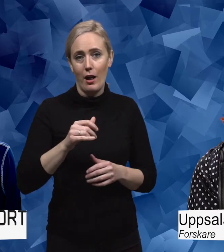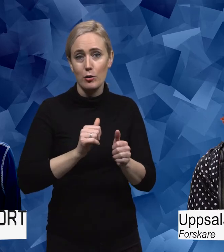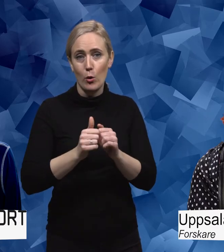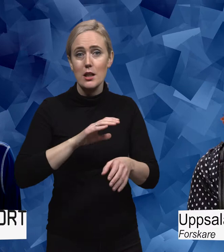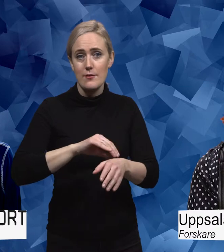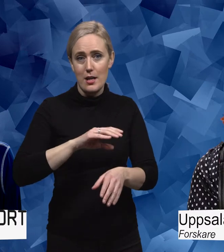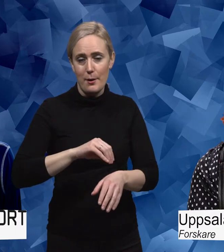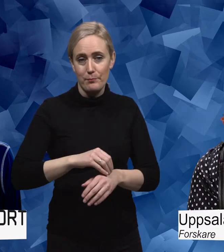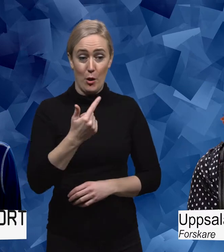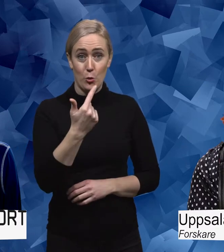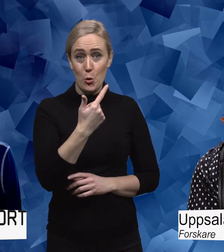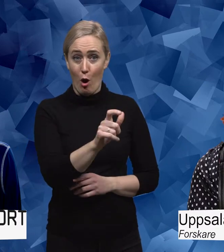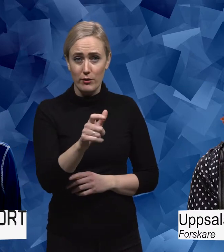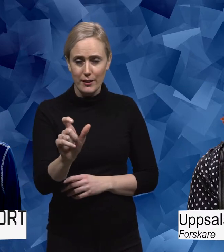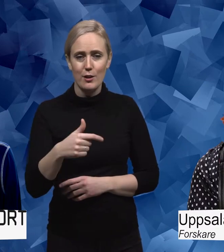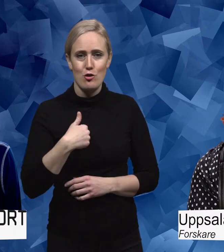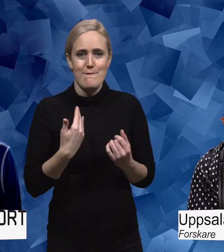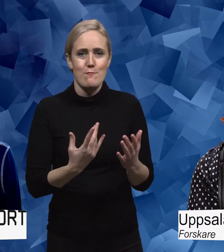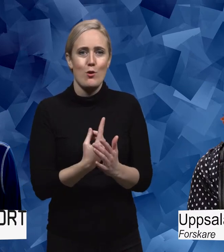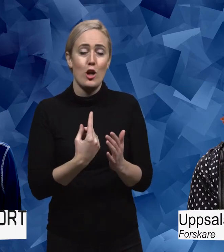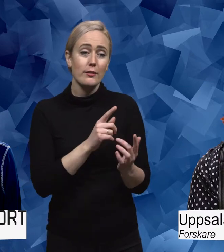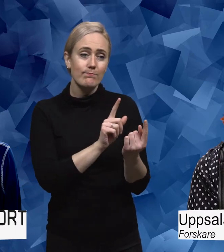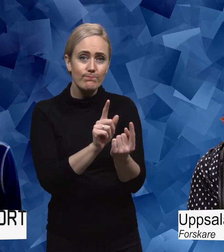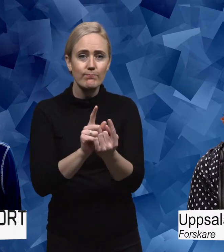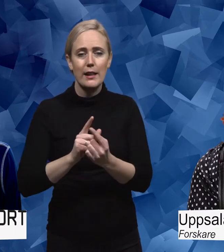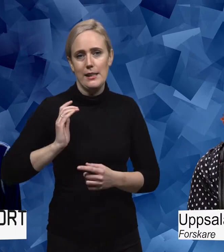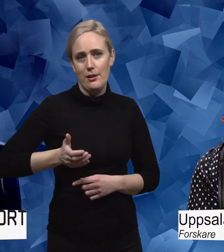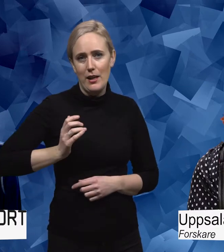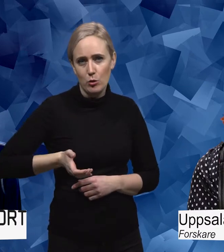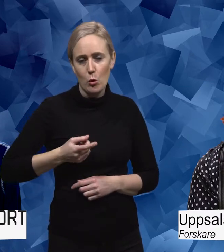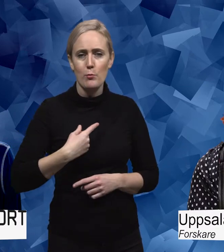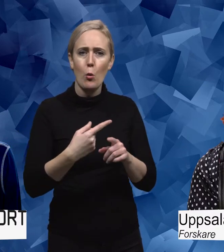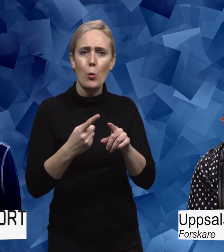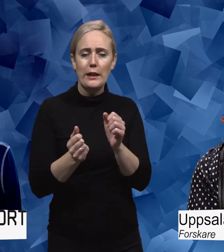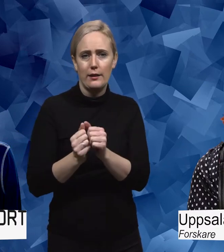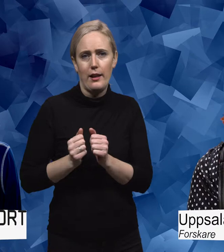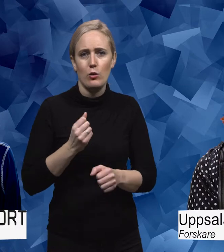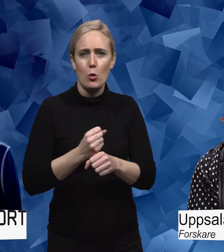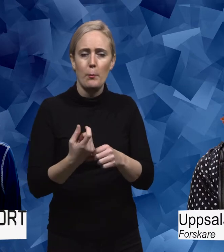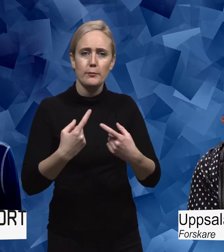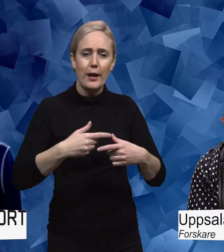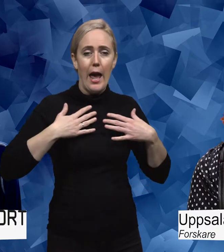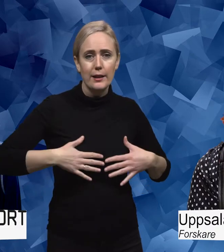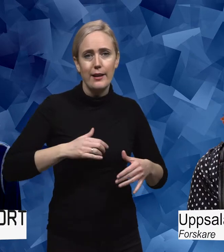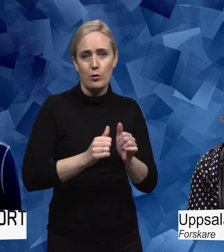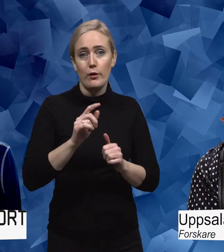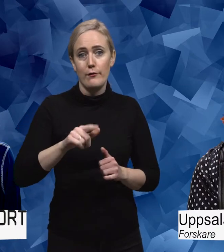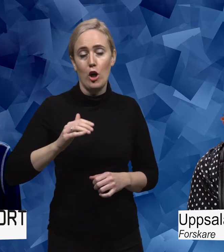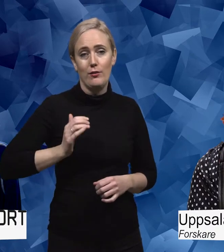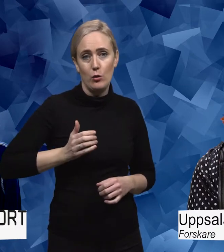Sverige. I sju avsnitt har jag fått den stora äran att prata med kvinnor som på olika sätt arbetar med hälsa eller idrott för kvinnor och flickor